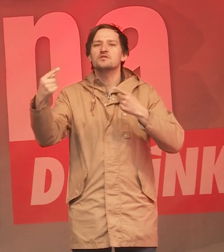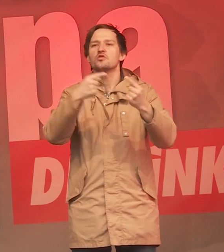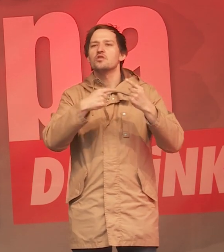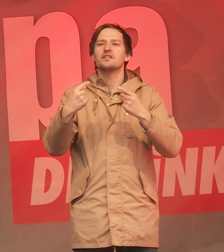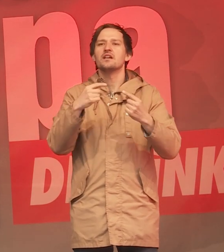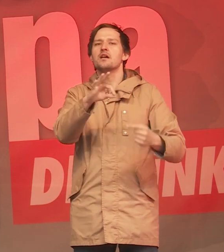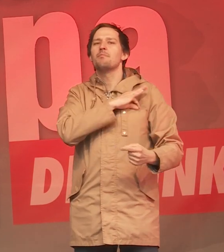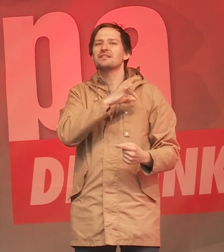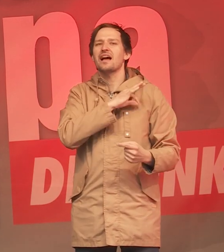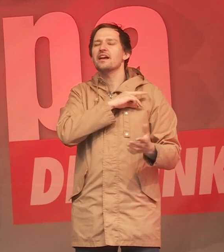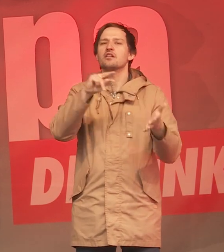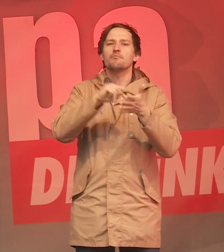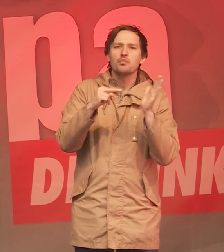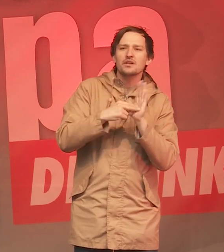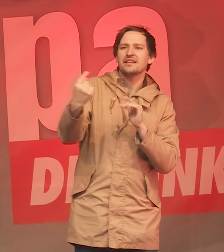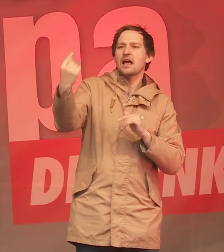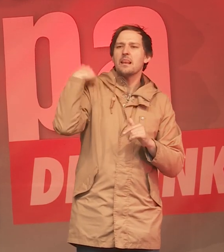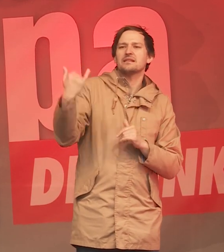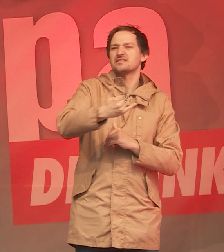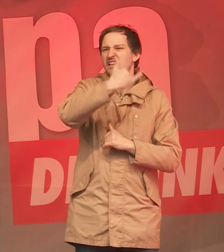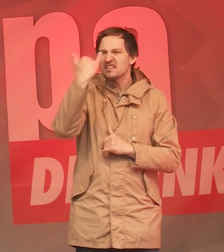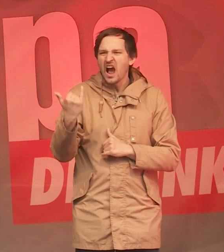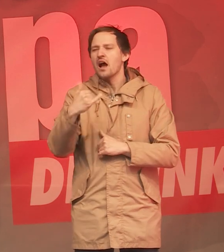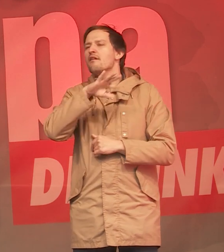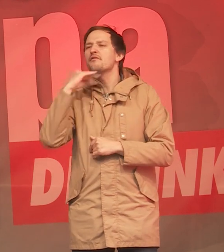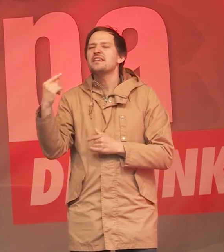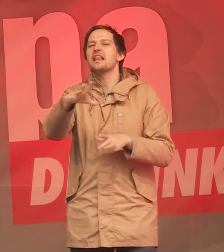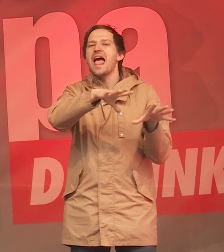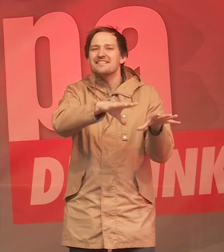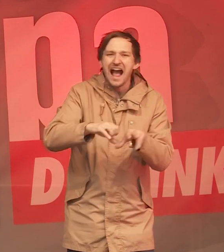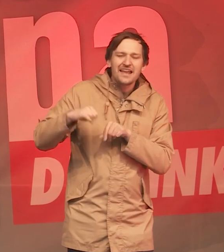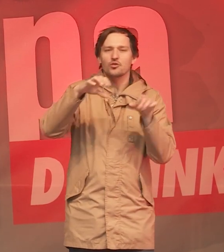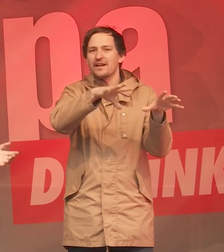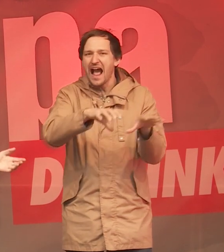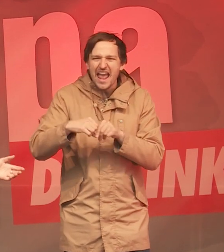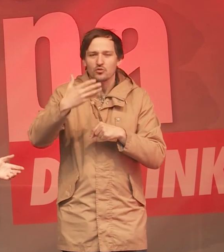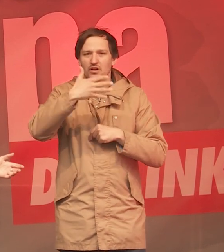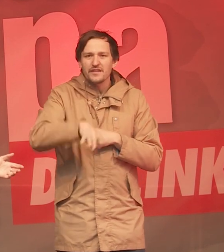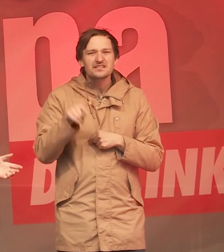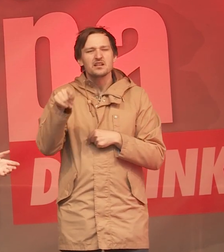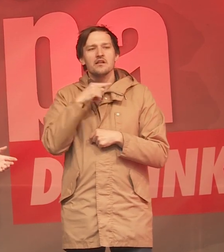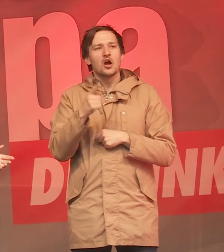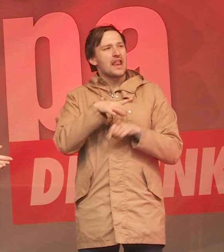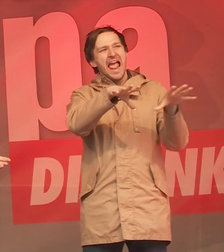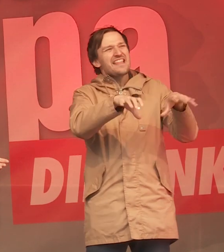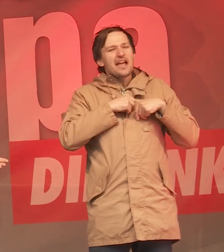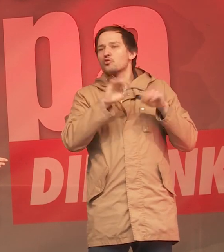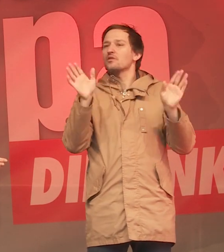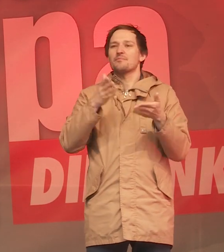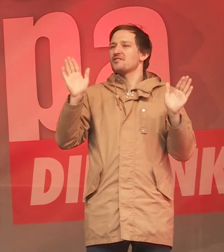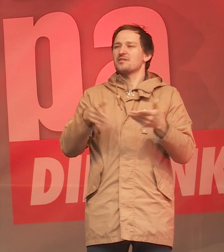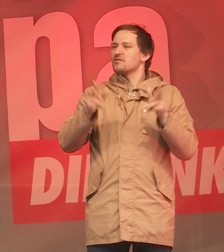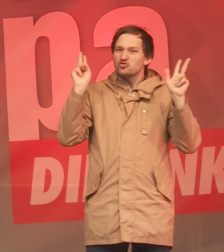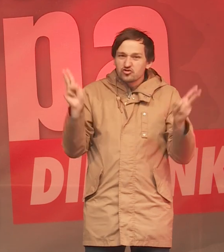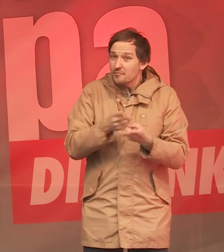ganzen Parteien und die Politik der letzten Jahre verbrochen haben. Die sollen doch nicht so tun, als gäbe es in unserem Land keine Enteignungen.